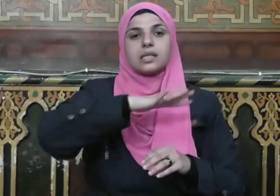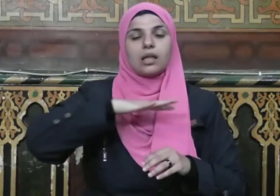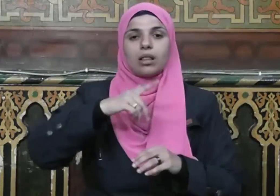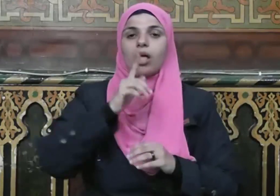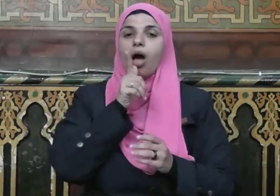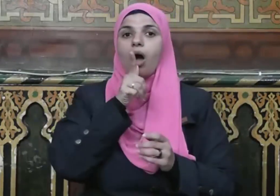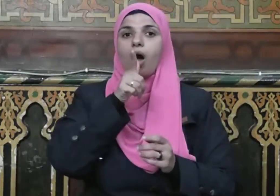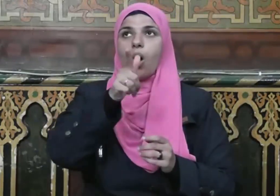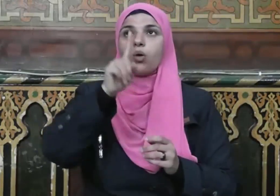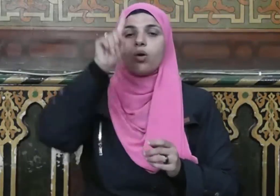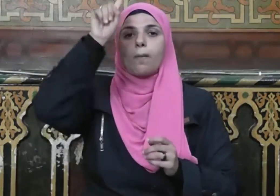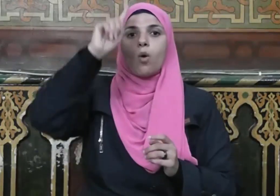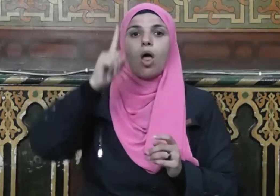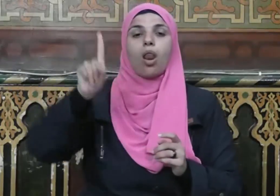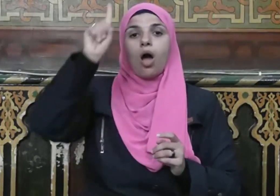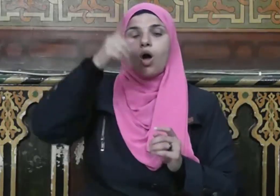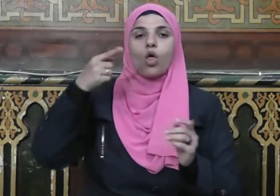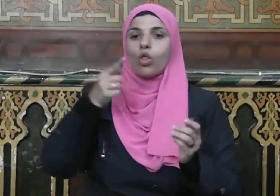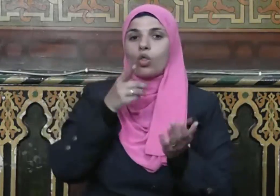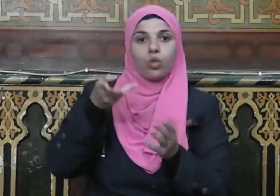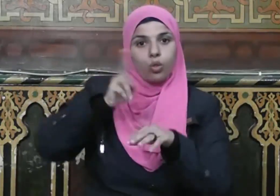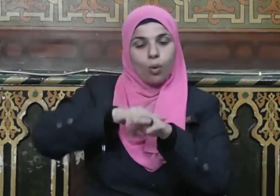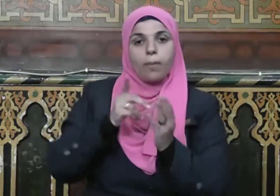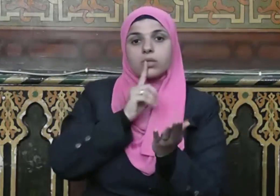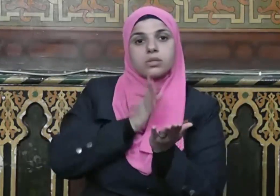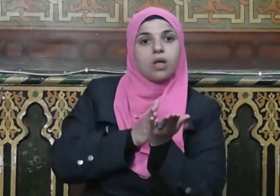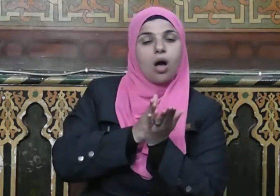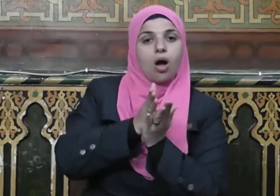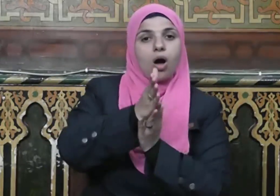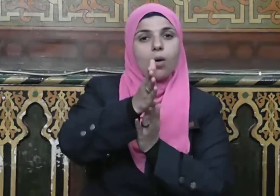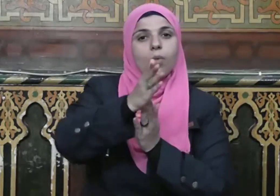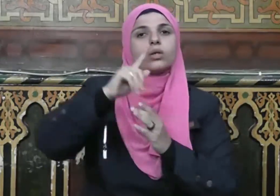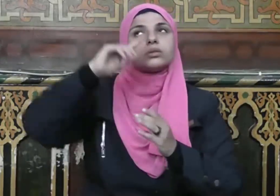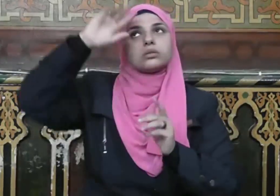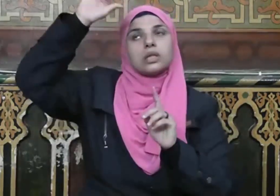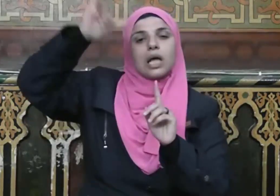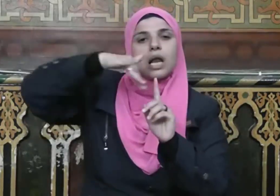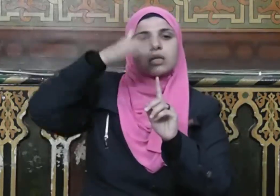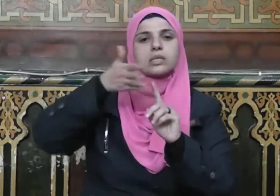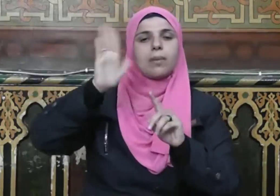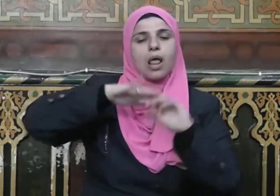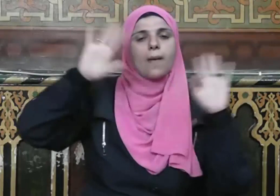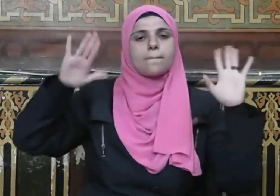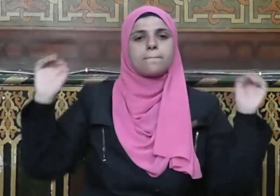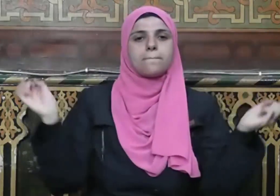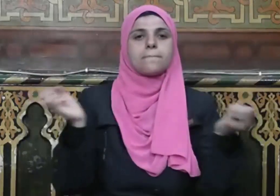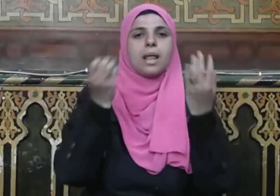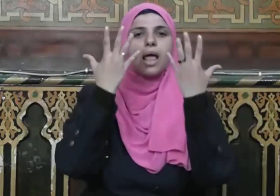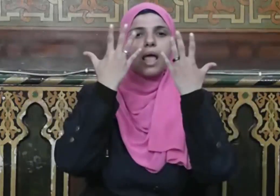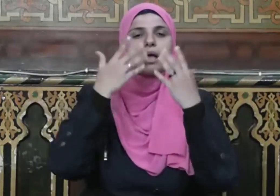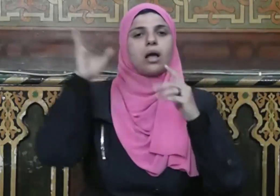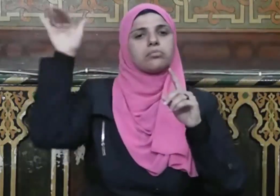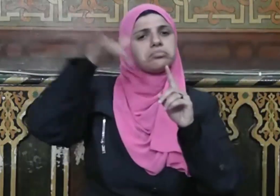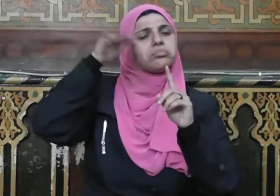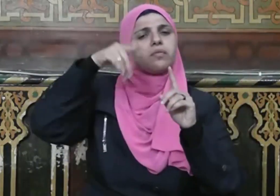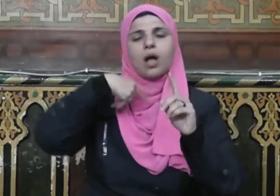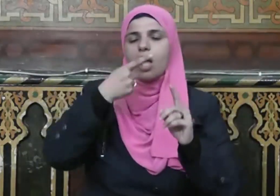الله ثم استقاموا تتنزل عليهم الملائكة ألا تخافوا